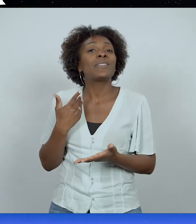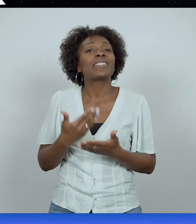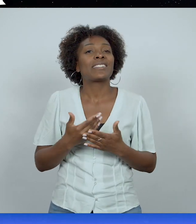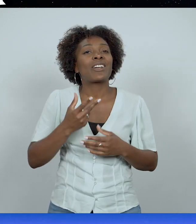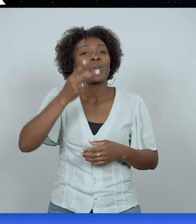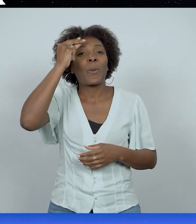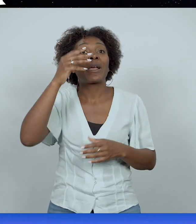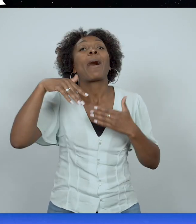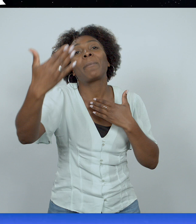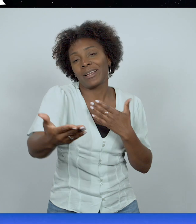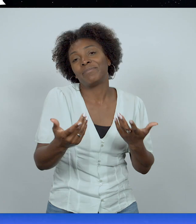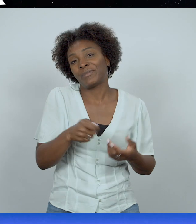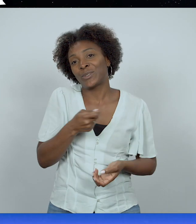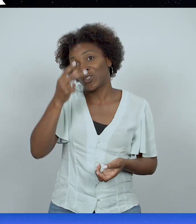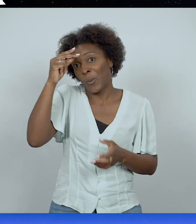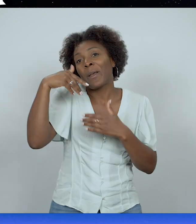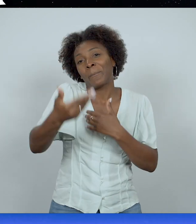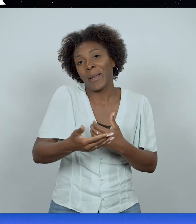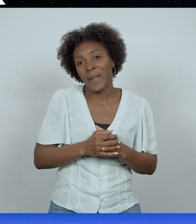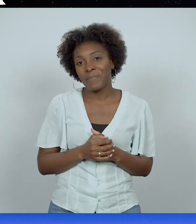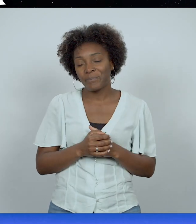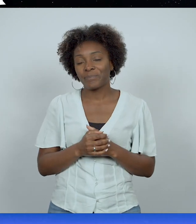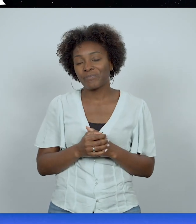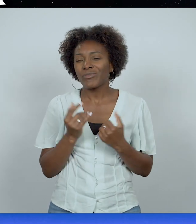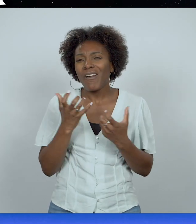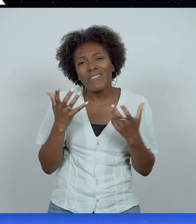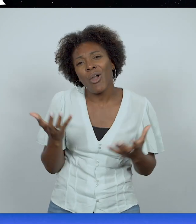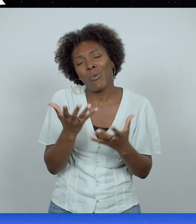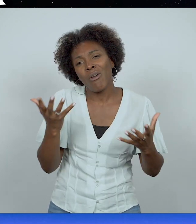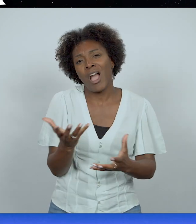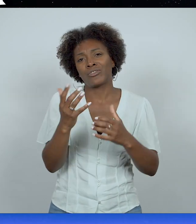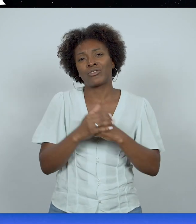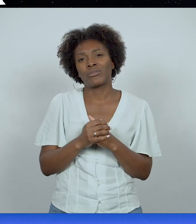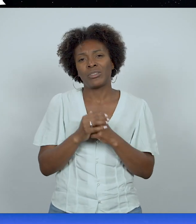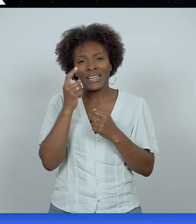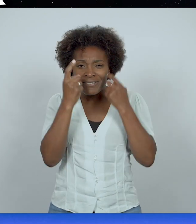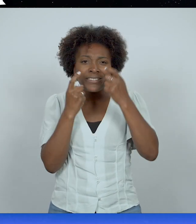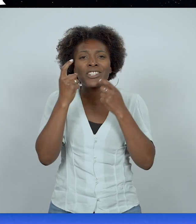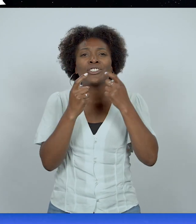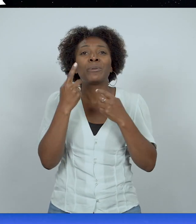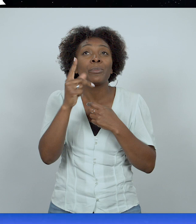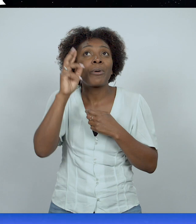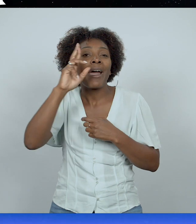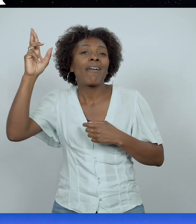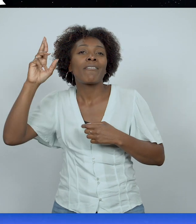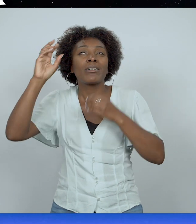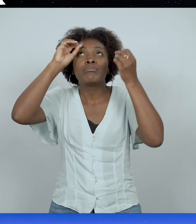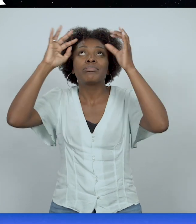que j'ai compris plus tard. Et j'aimerais t'encourager aussi à méditer sur les rêves que tu reçois. Encore une fois,